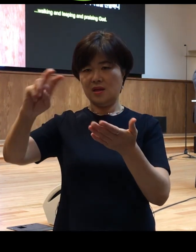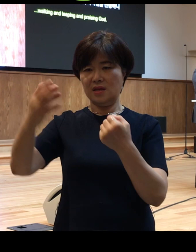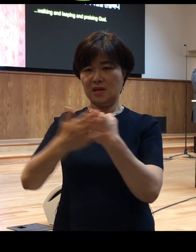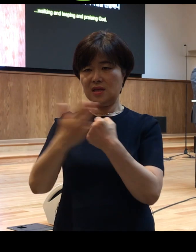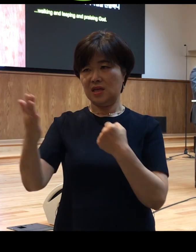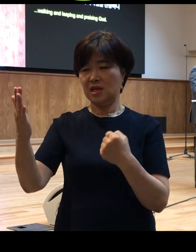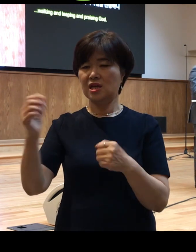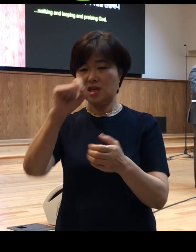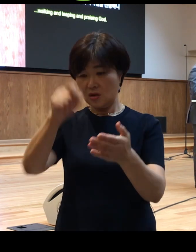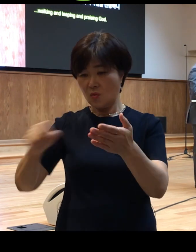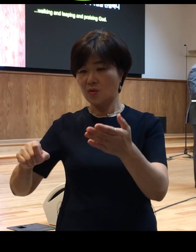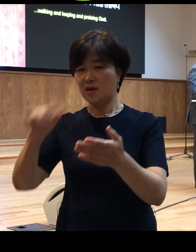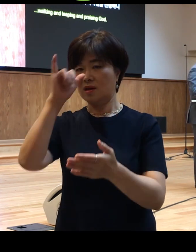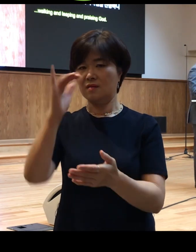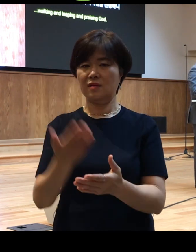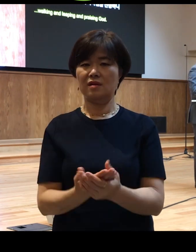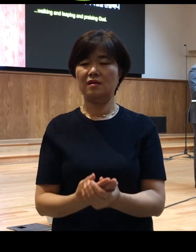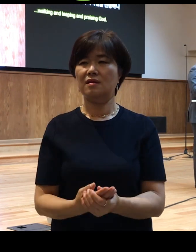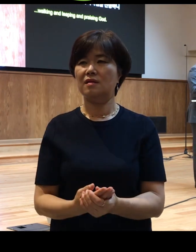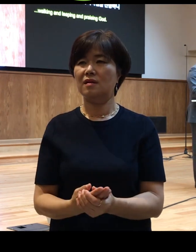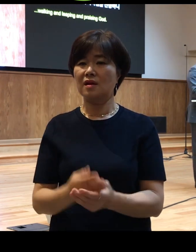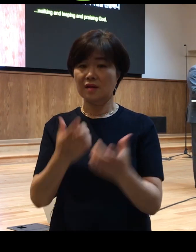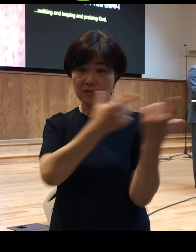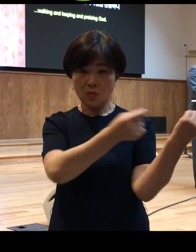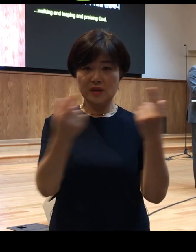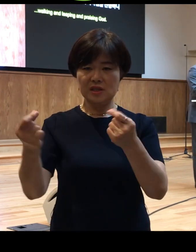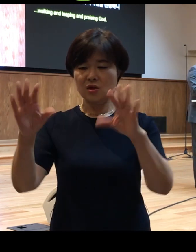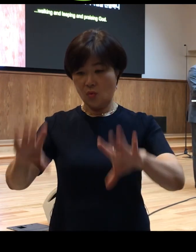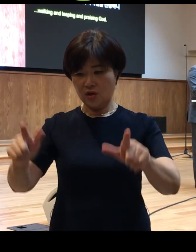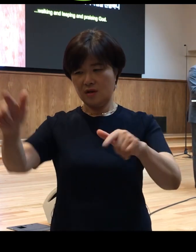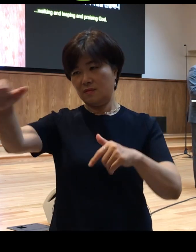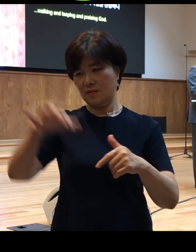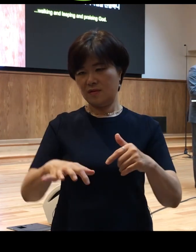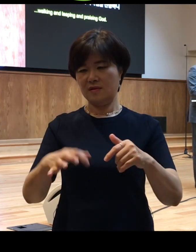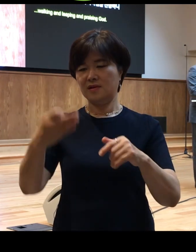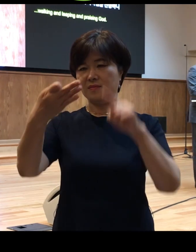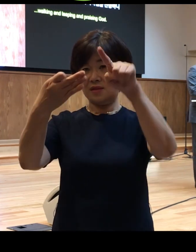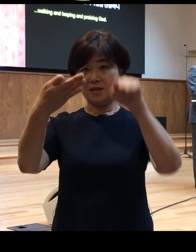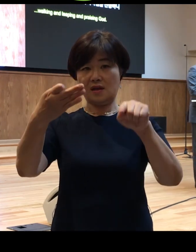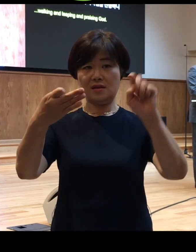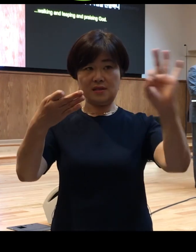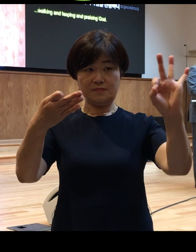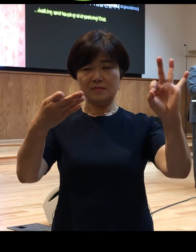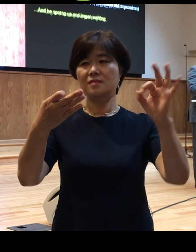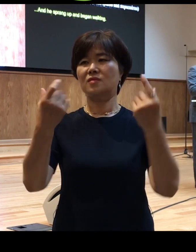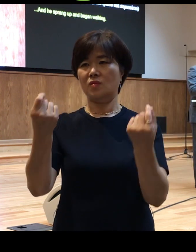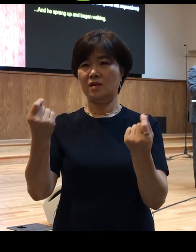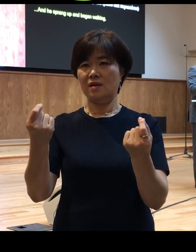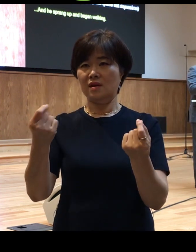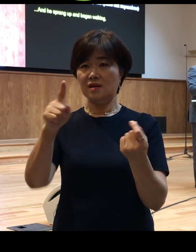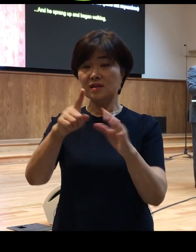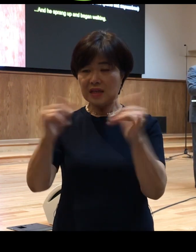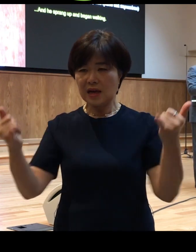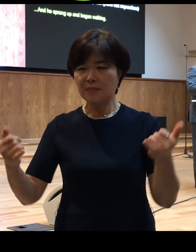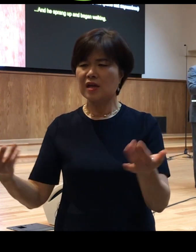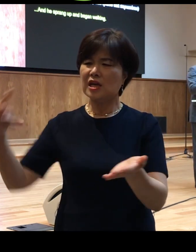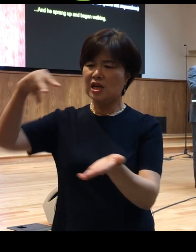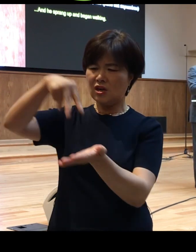기록을 하고 있습니다 그럼 마찬가지로 오늘 본문 14장 10절에 보면 그 사람이 일어나 걷는지라